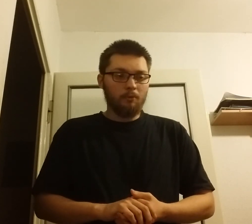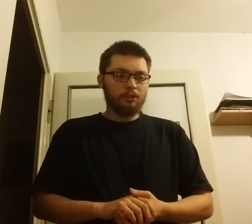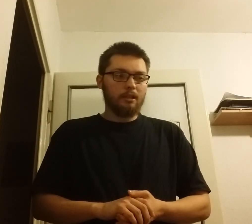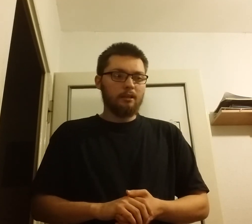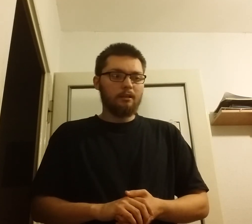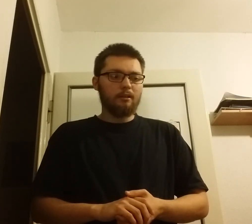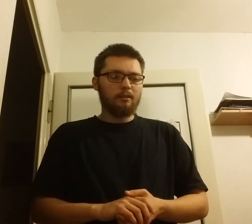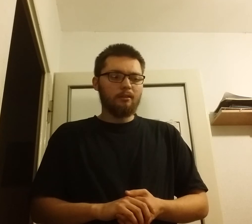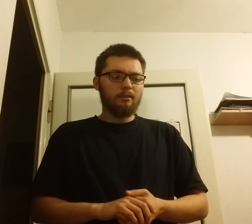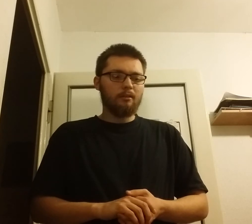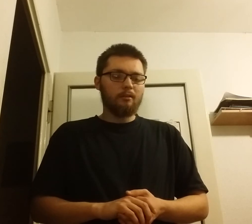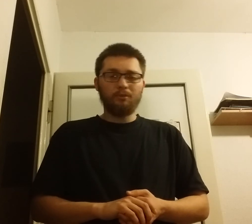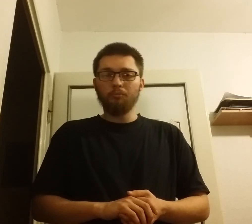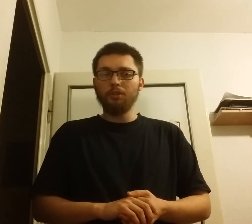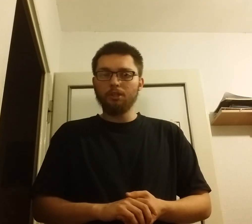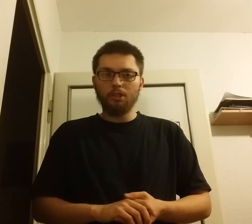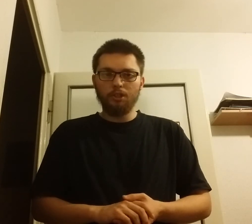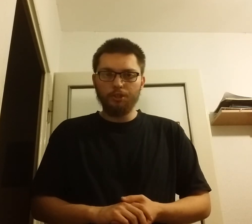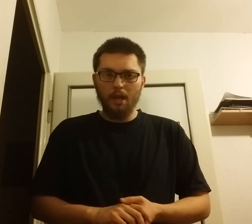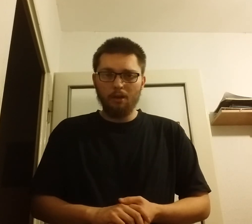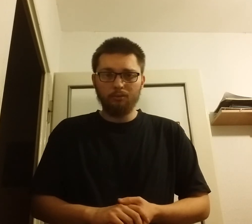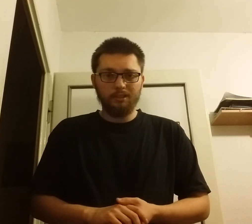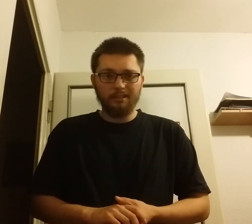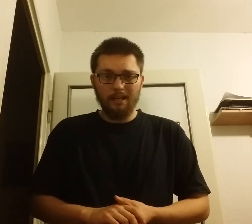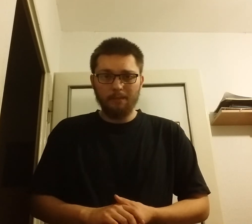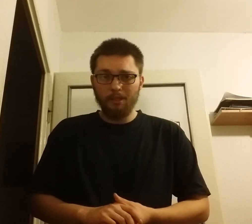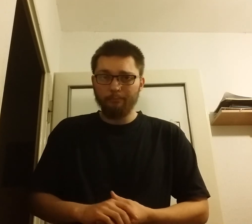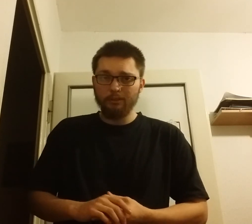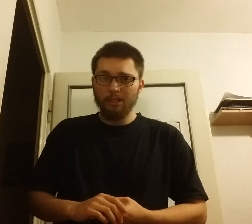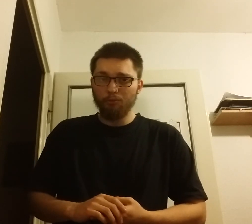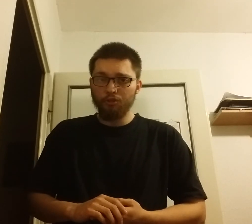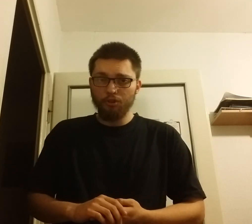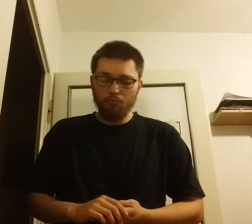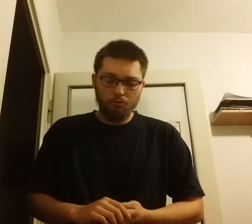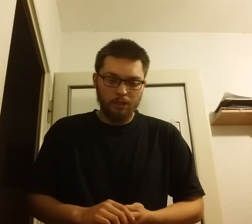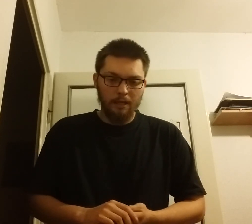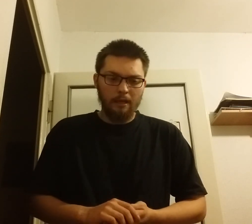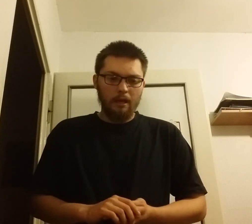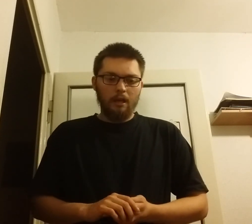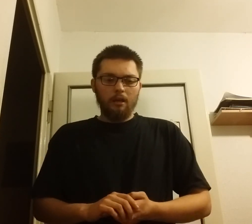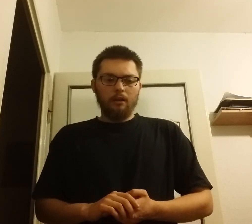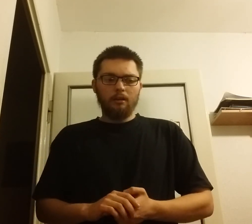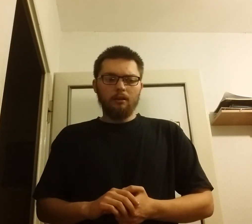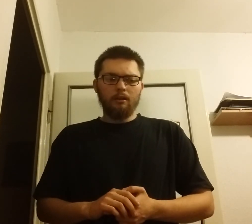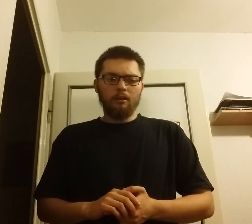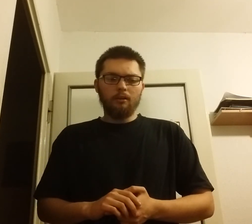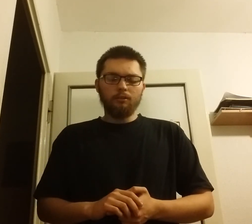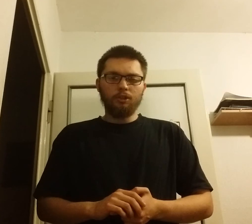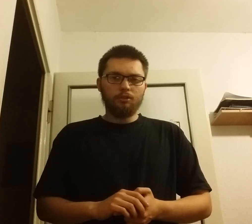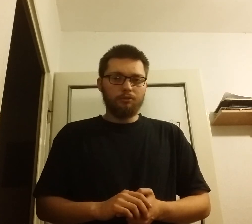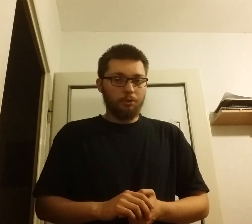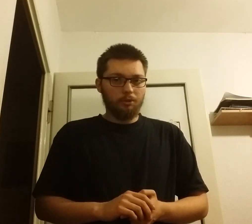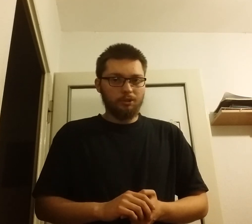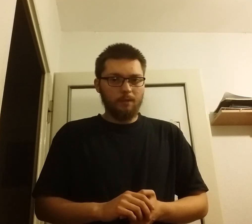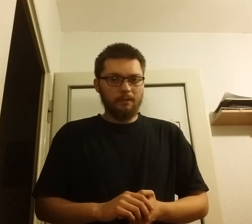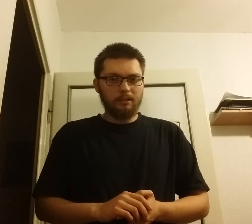może byśmy cieszyli się odzyskaniem niepodległości dłużej niż do 1939